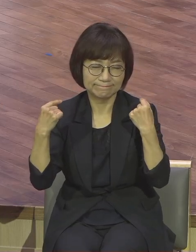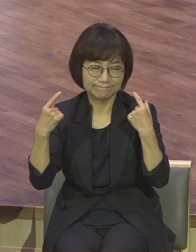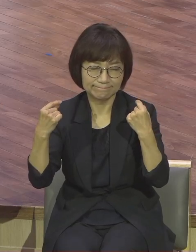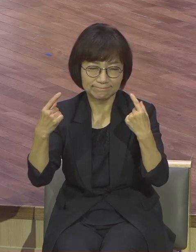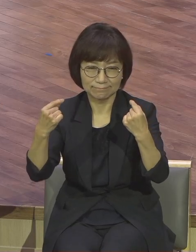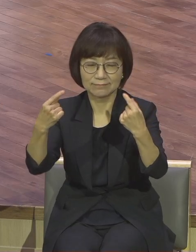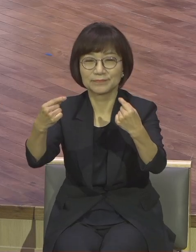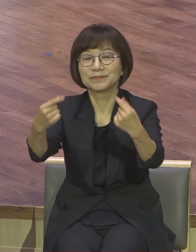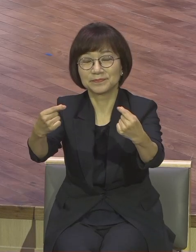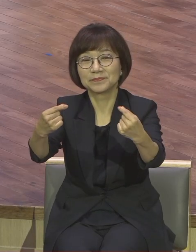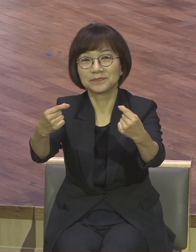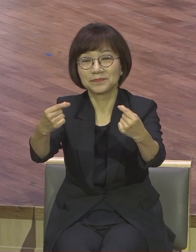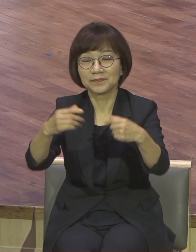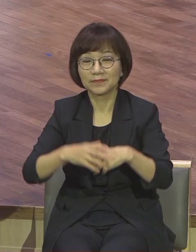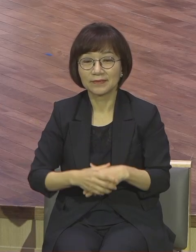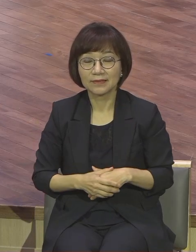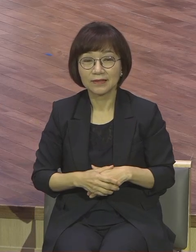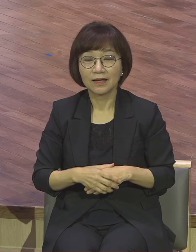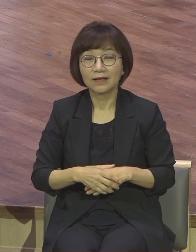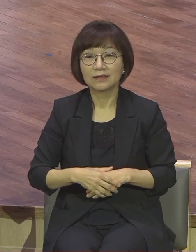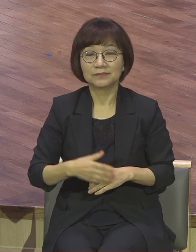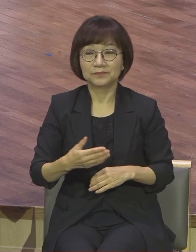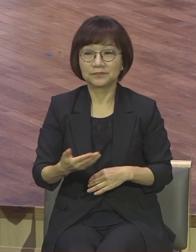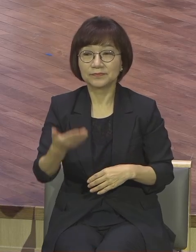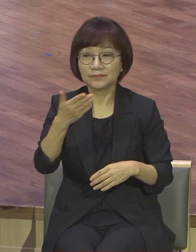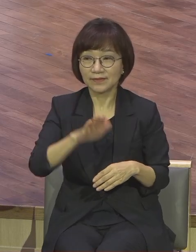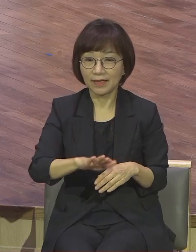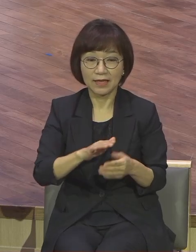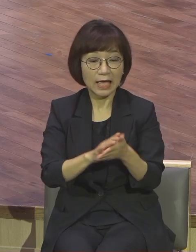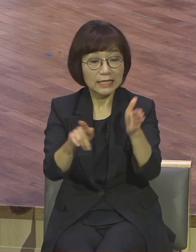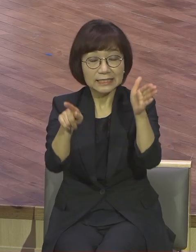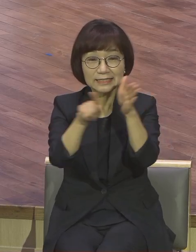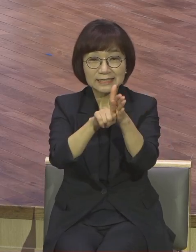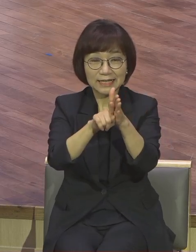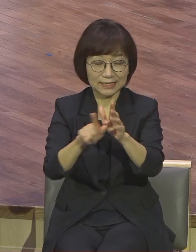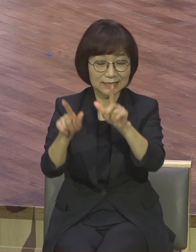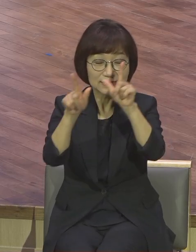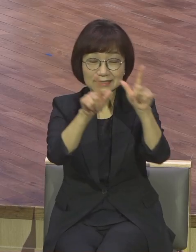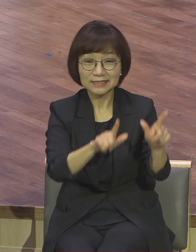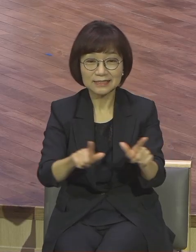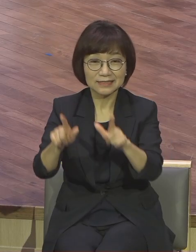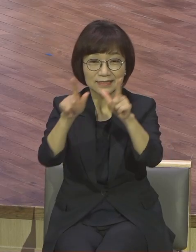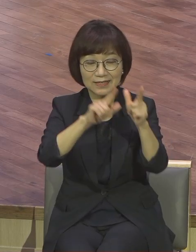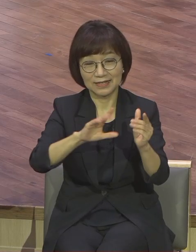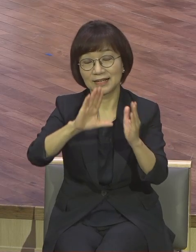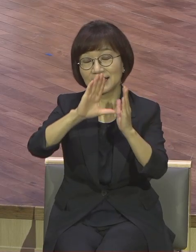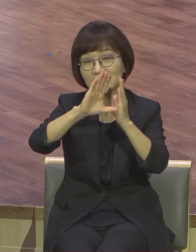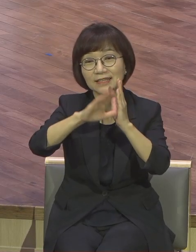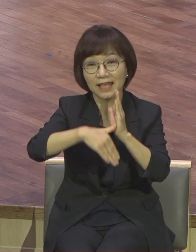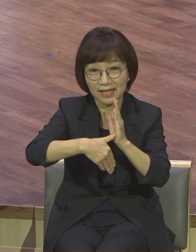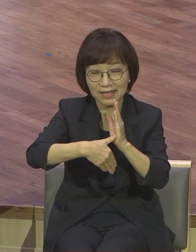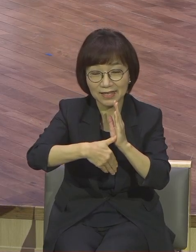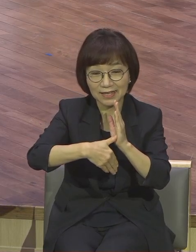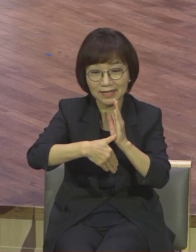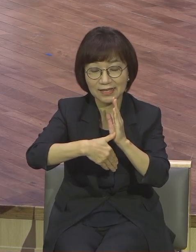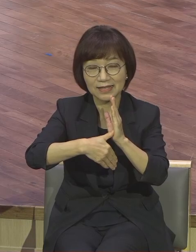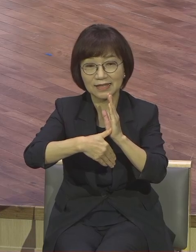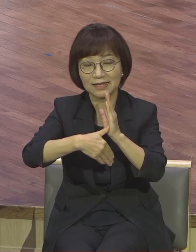신앙생활을 하면서 응답을 제대로 받고 누리느냐 못